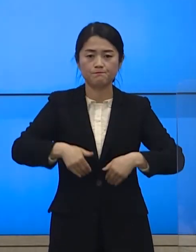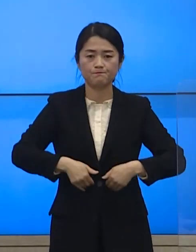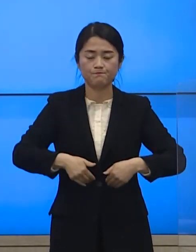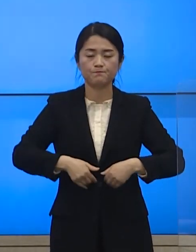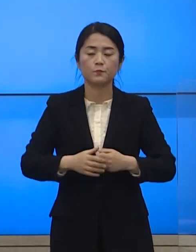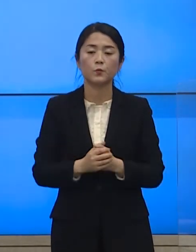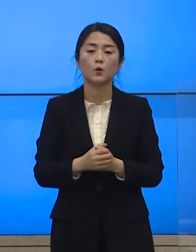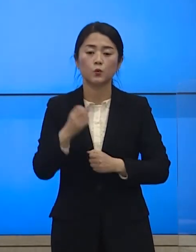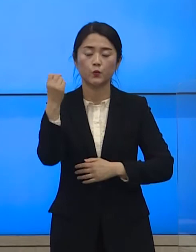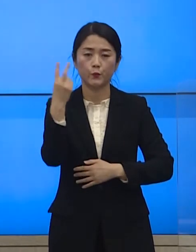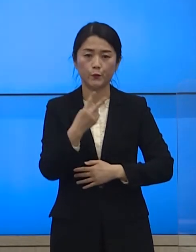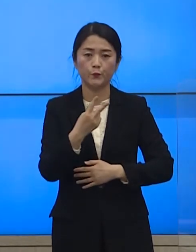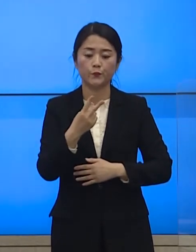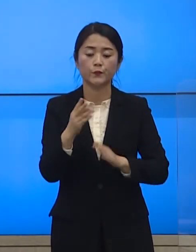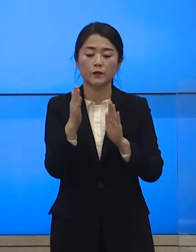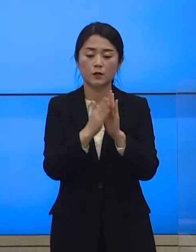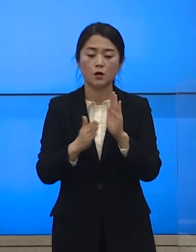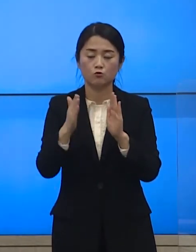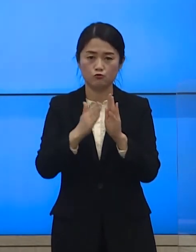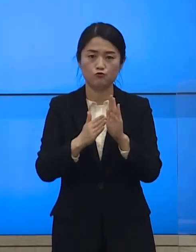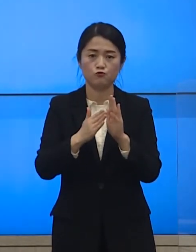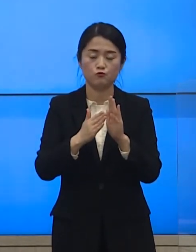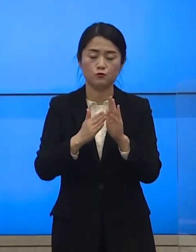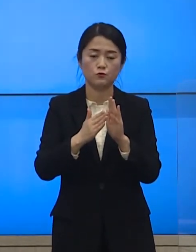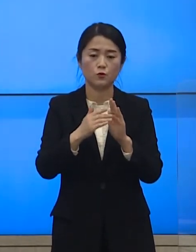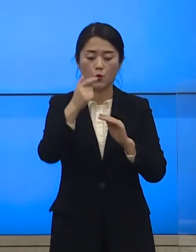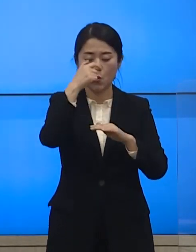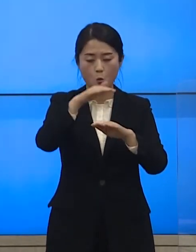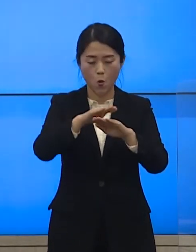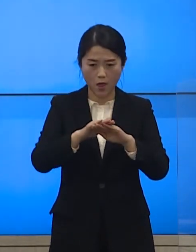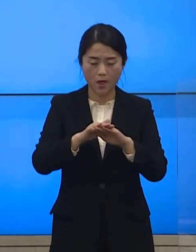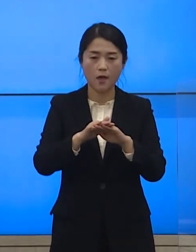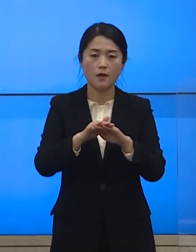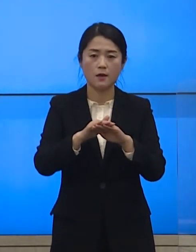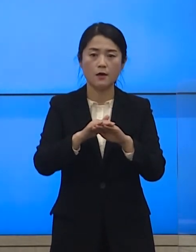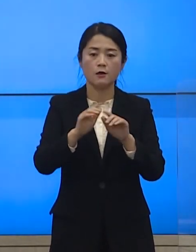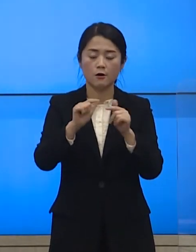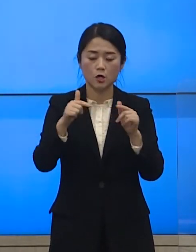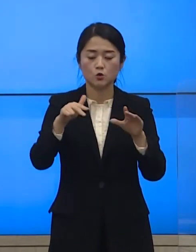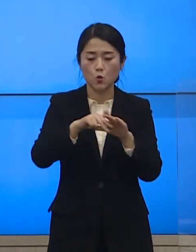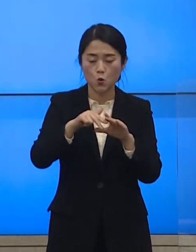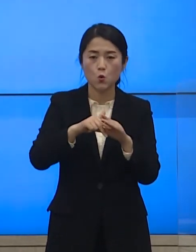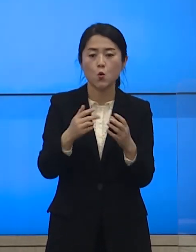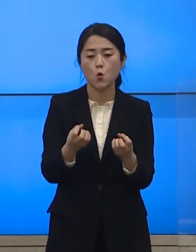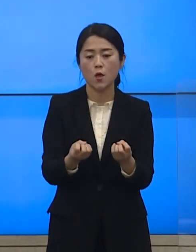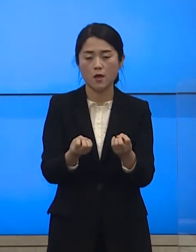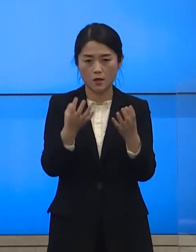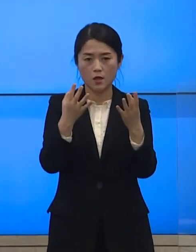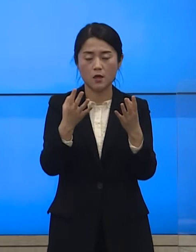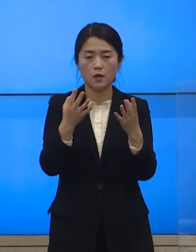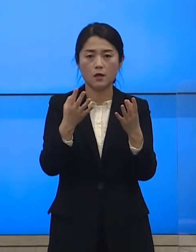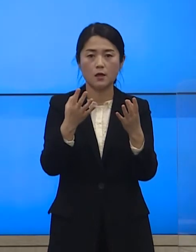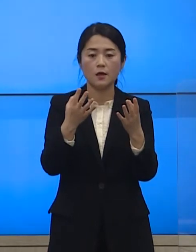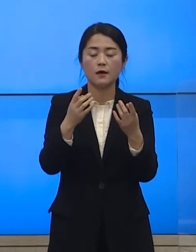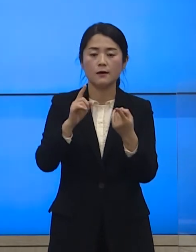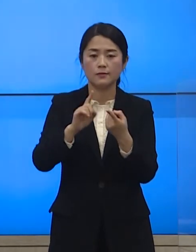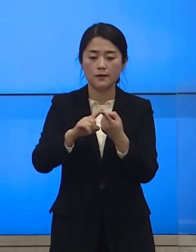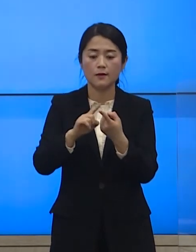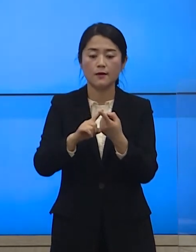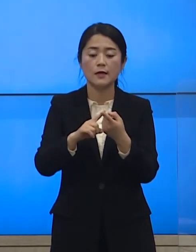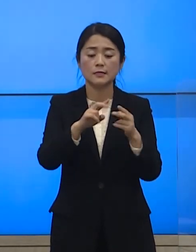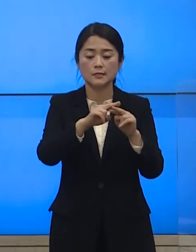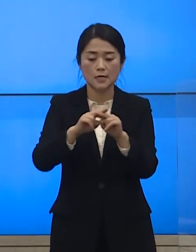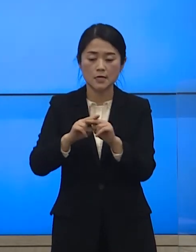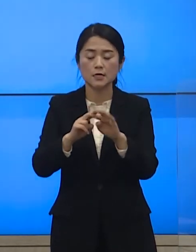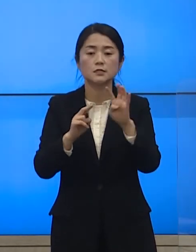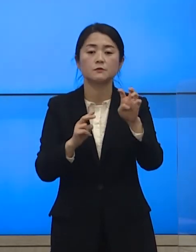또한 정규 예배와 미사, 법회, 시일식 등 종교활동도 좌석 수의